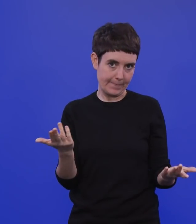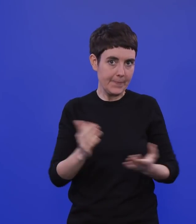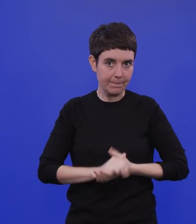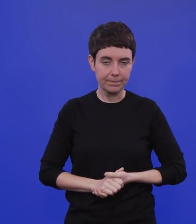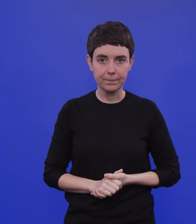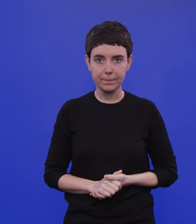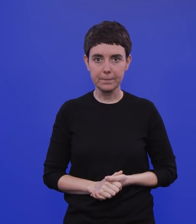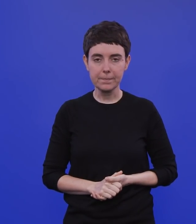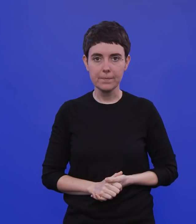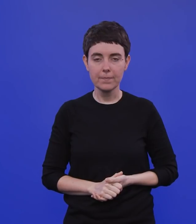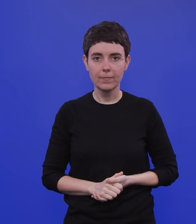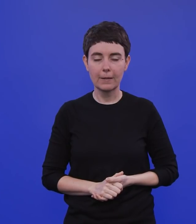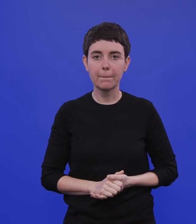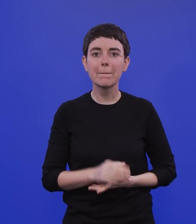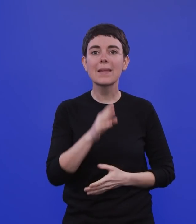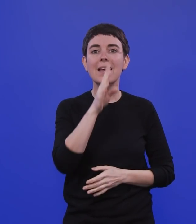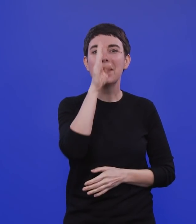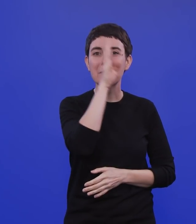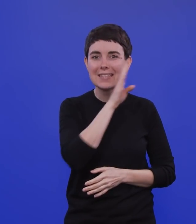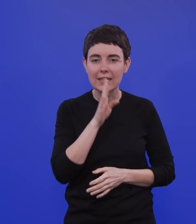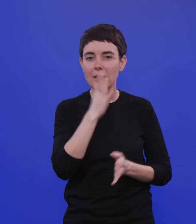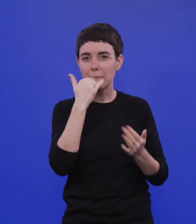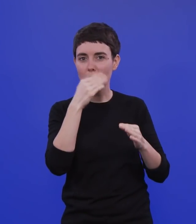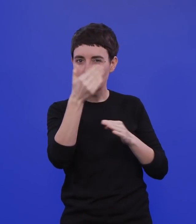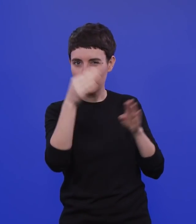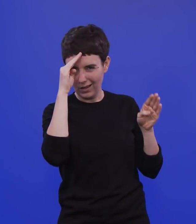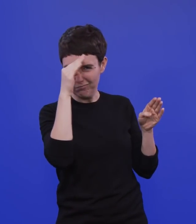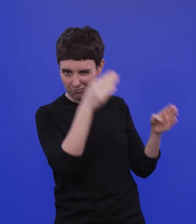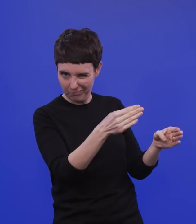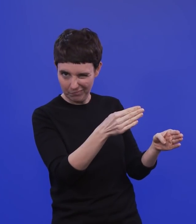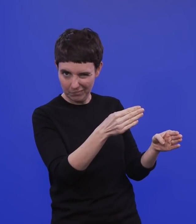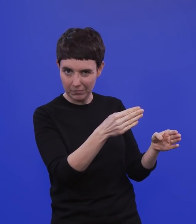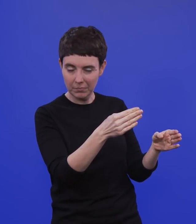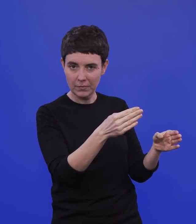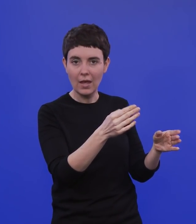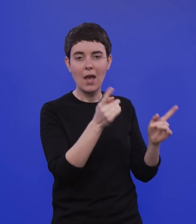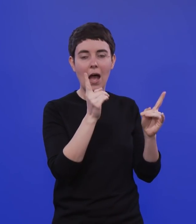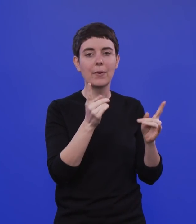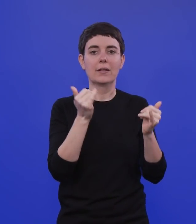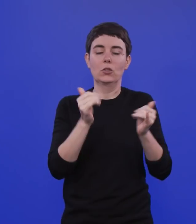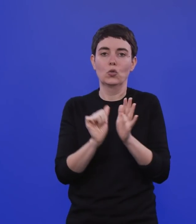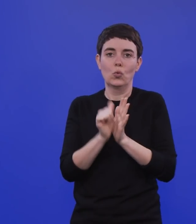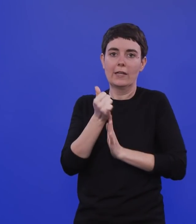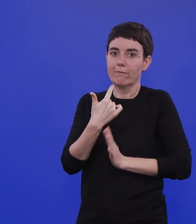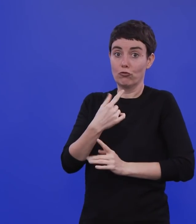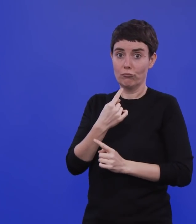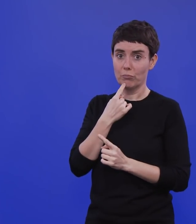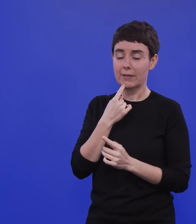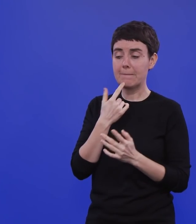Wir wollen uns Brasilien später in dieser Podcast-Folge vielleicht auch noch mal ein bisschen genauer angucken. Aber zunächst mal trotzdem, Sie haben gesagt, man muss das mit